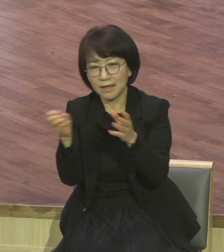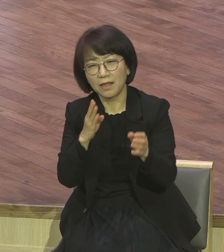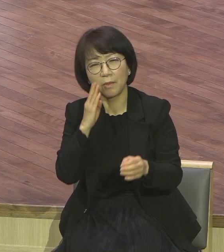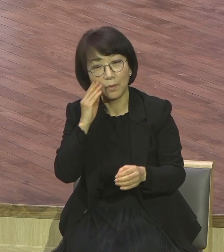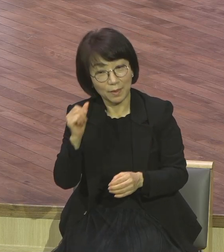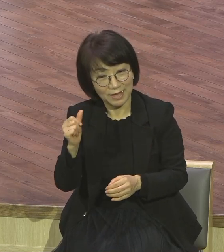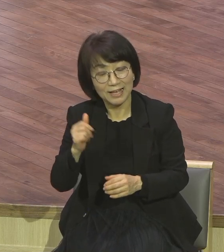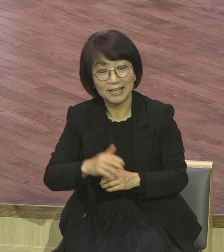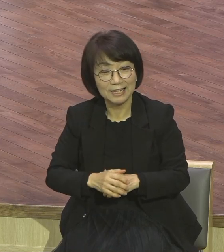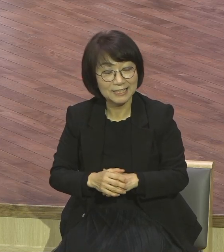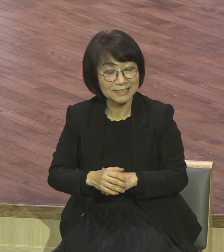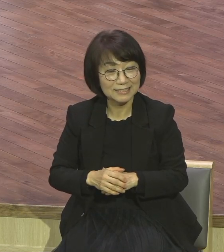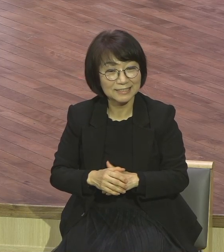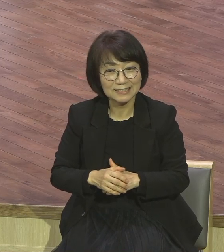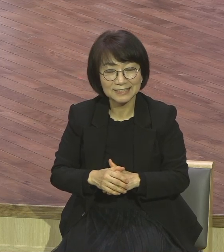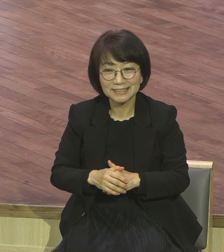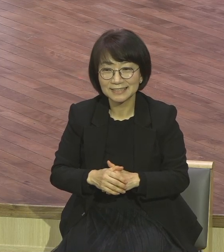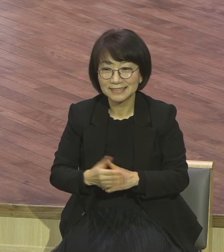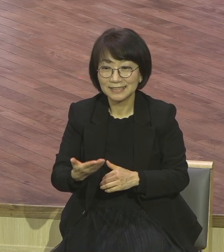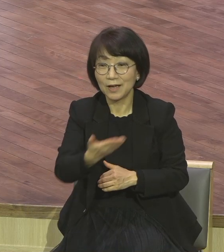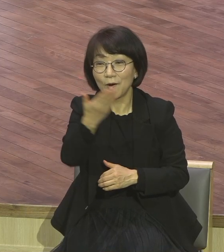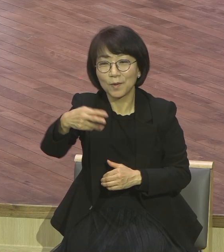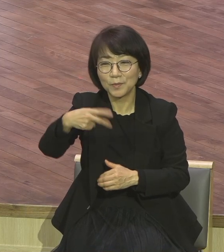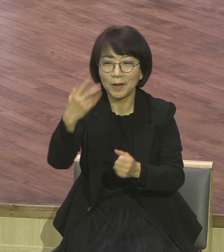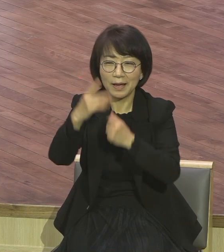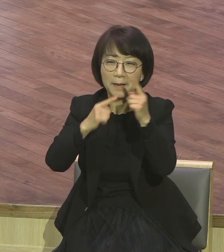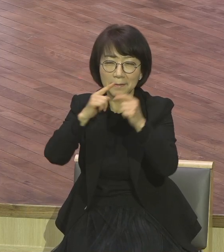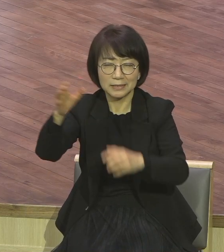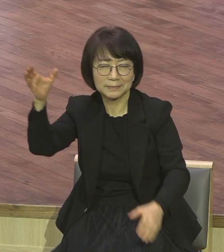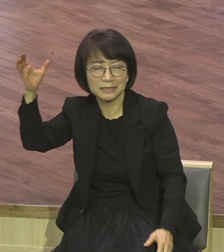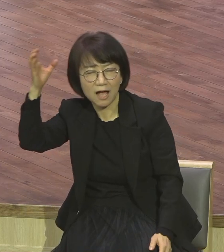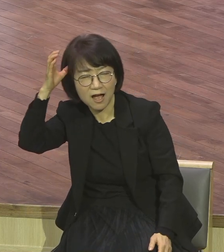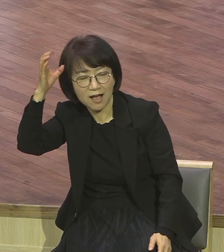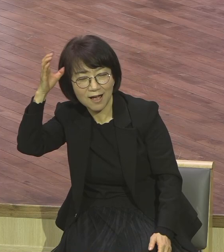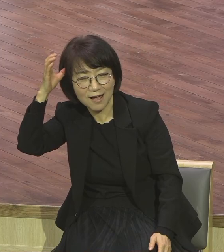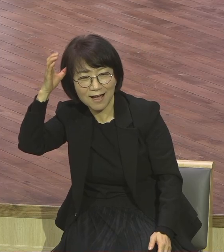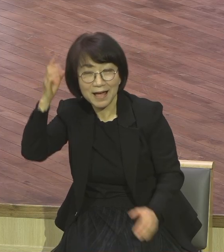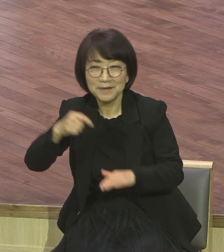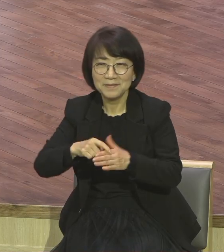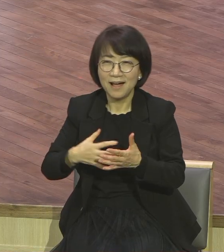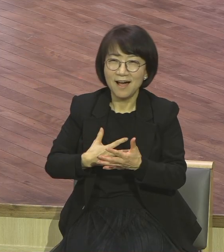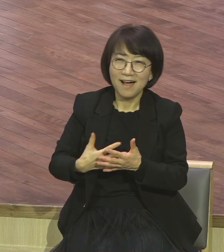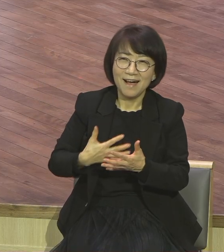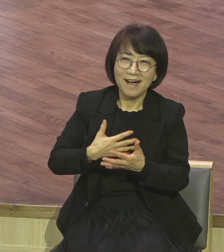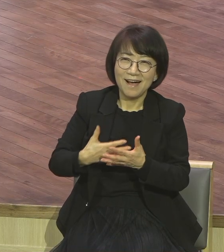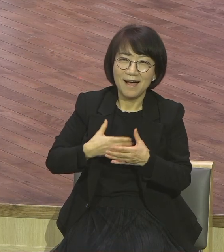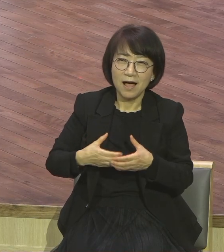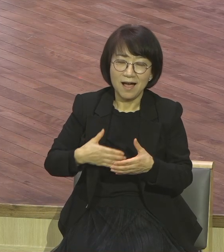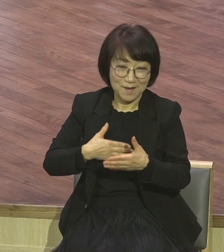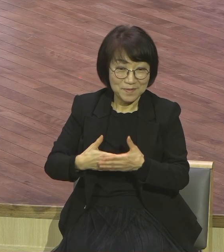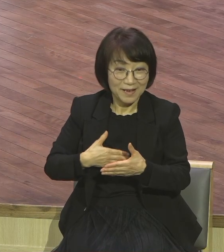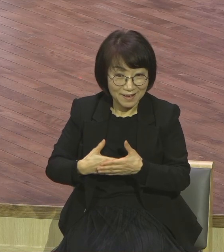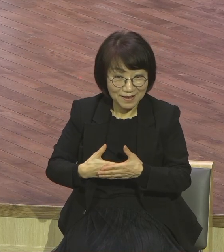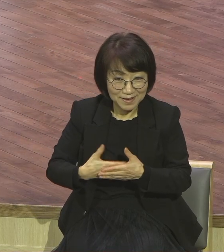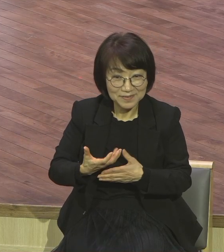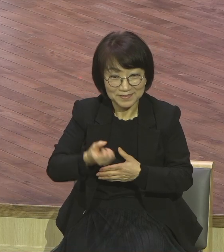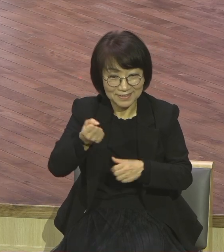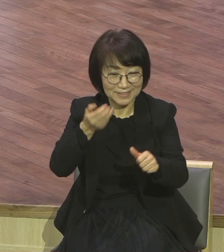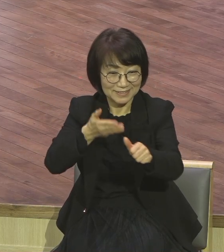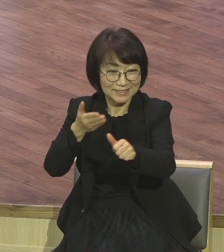모두 다 기대하시기 바랍니다 기대하면서 설레임으로 나오는 그게 정상적 영적 하나님 보실 때